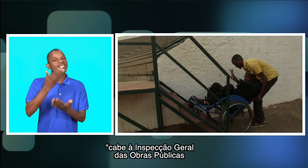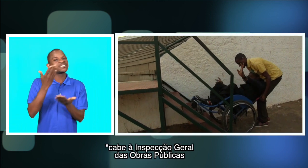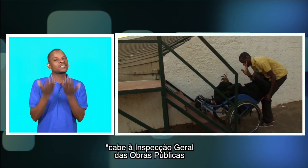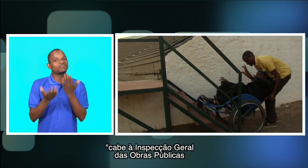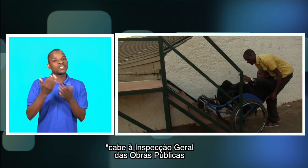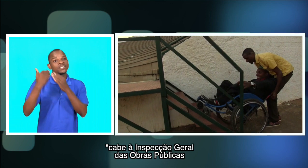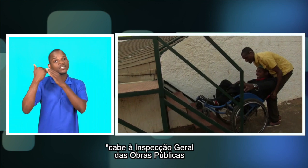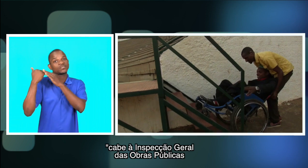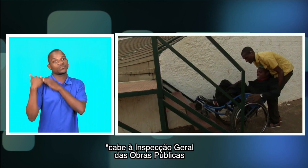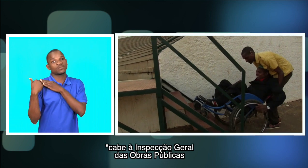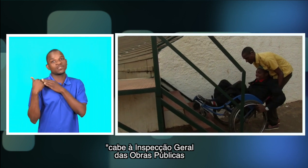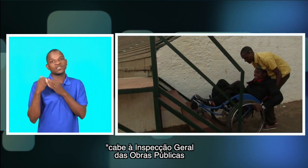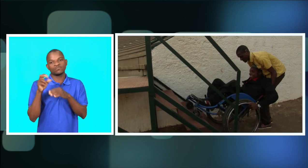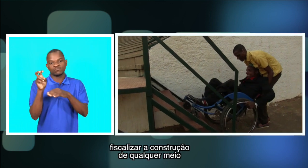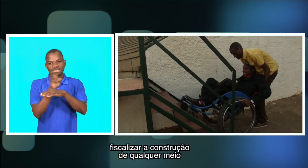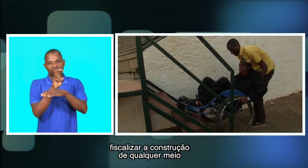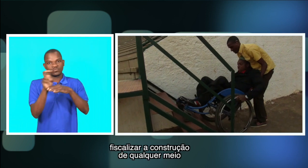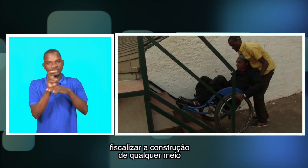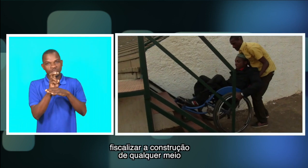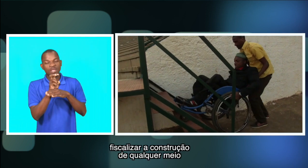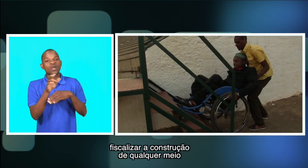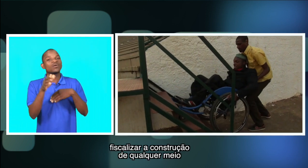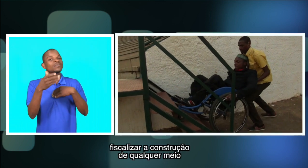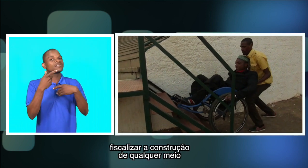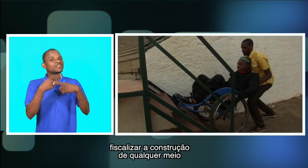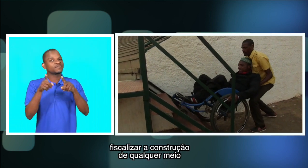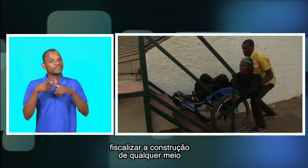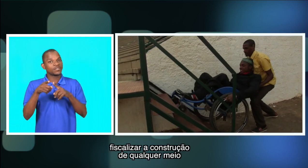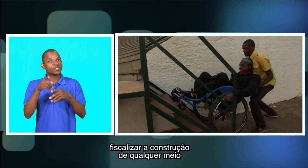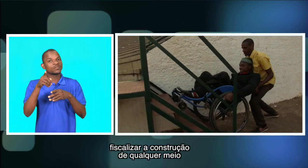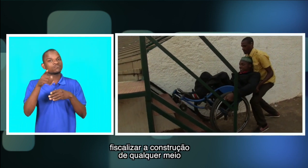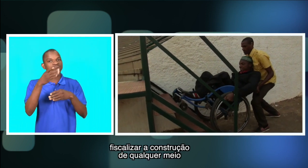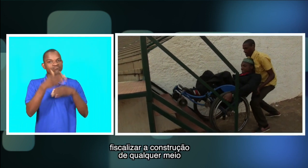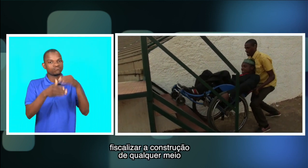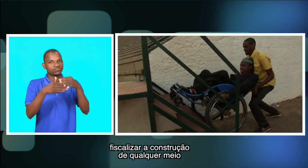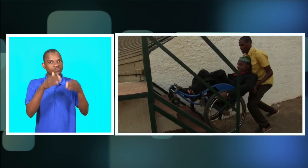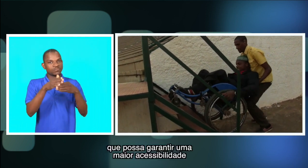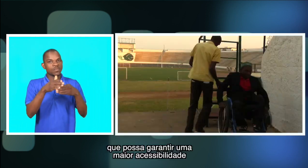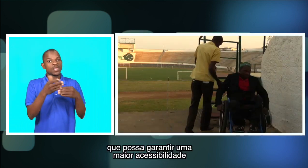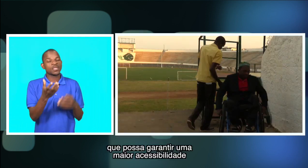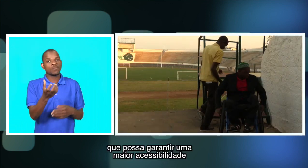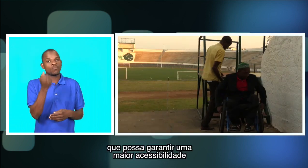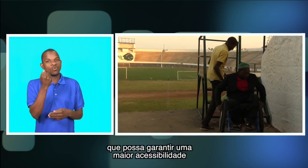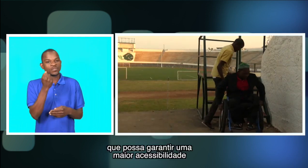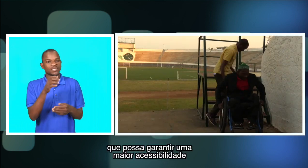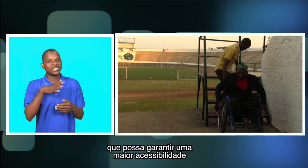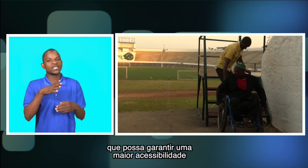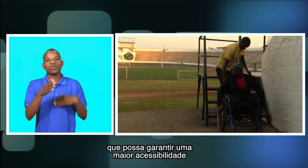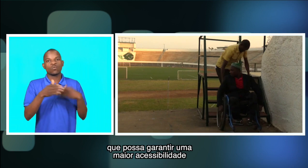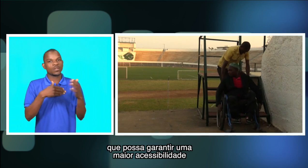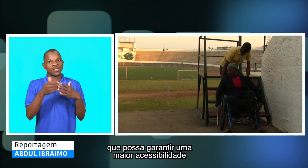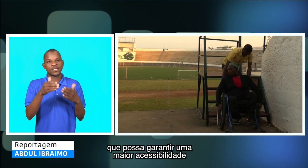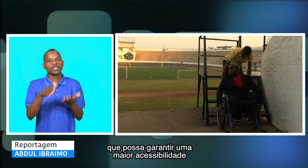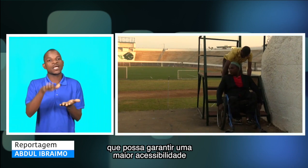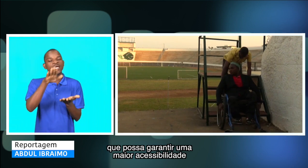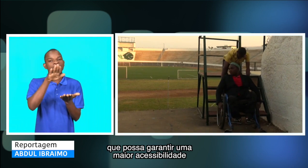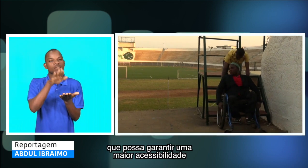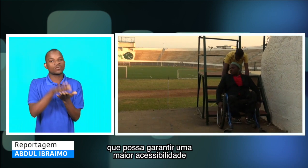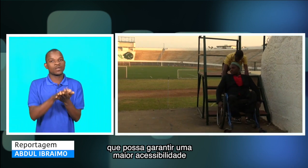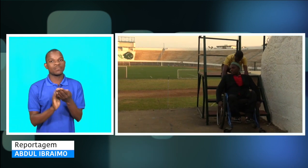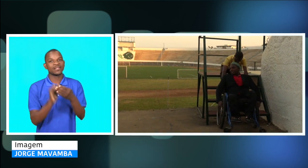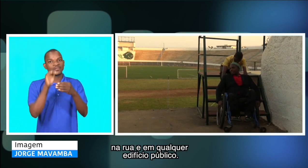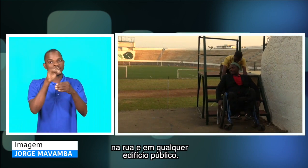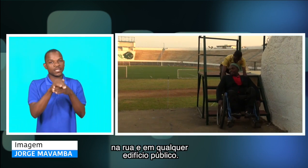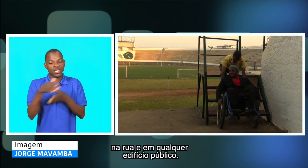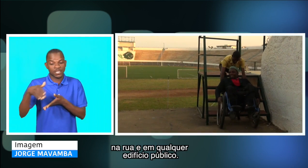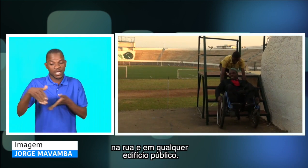Expensão Geral das Obras Públicas fiscalizar a construção de qualquer meio que possa garantir uma maior